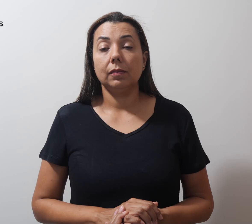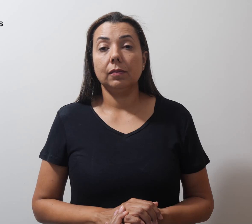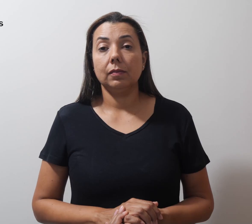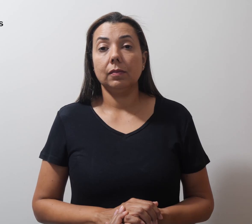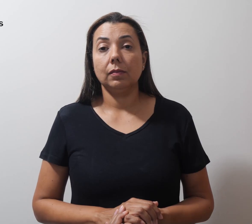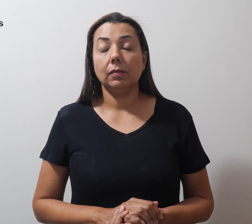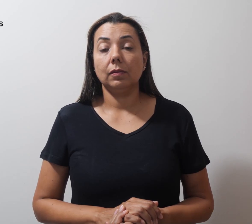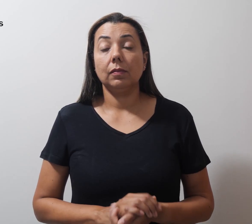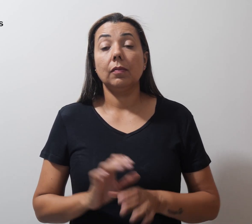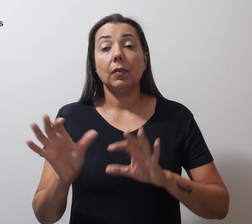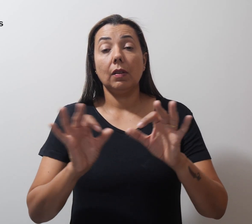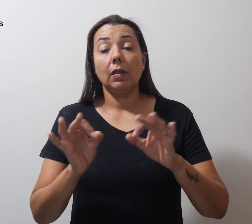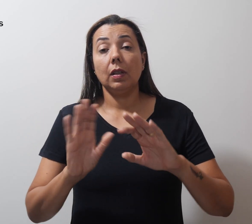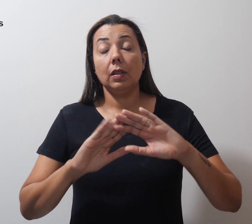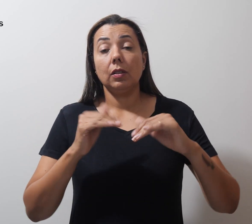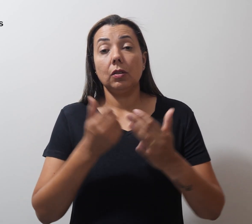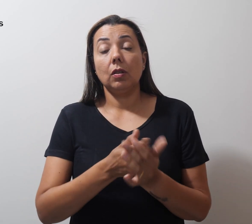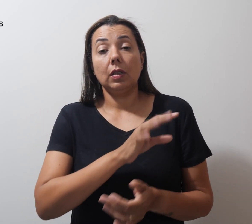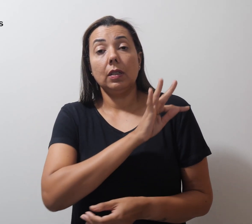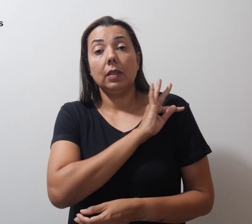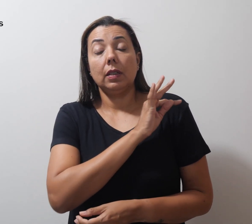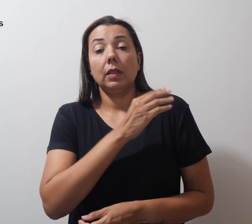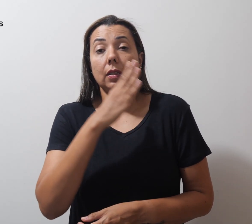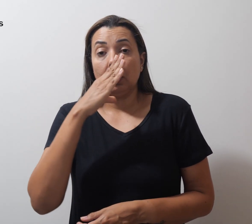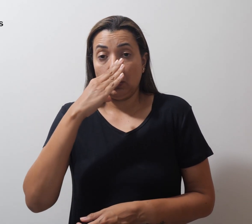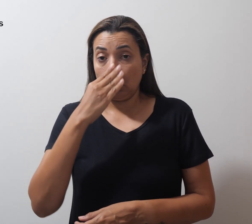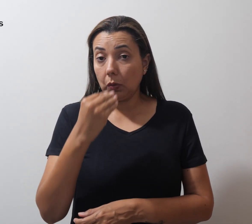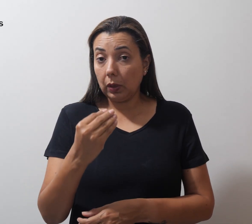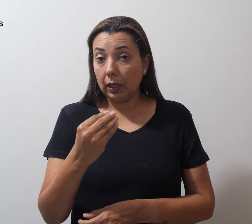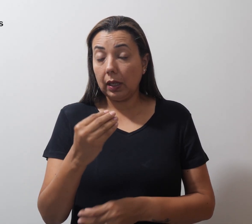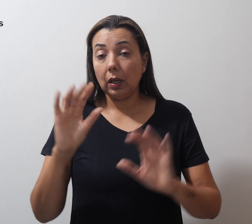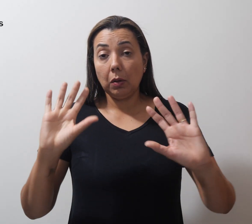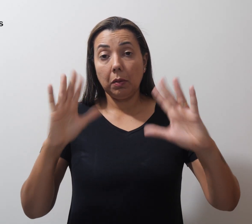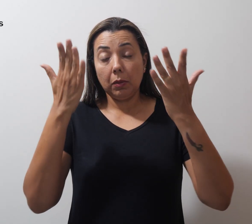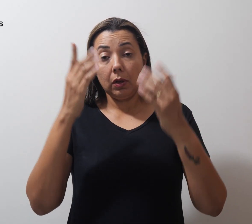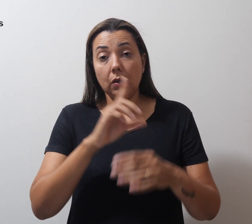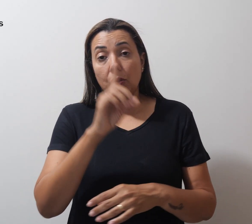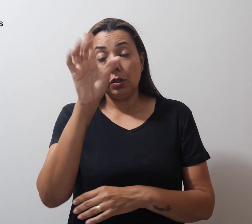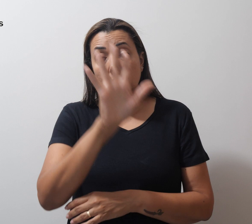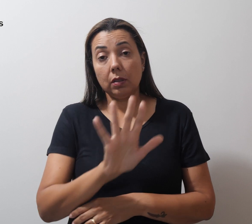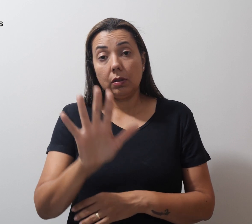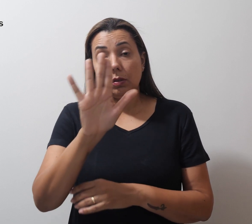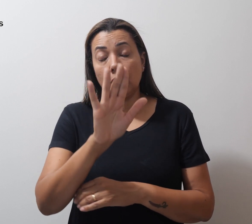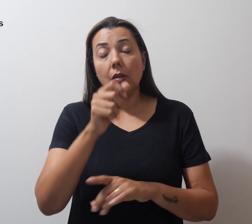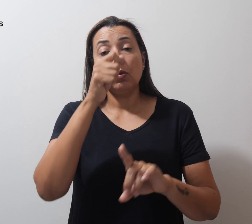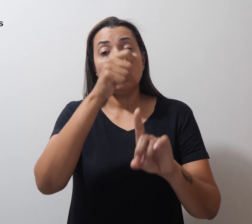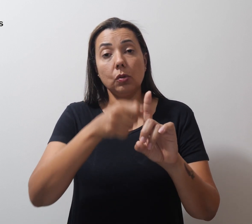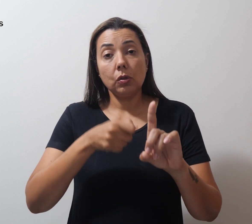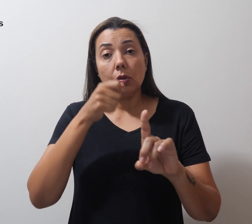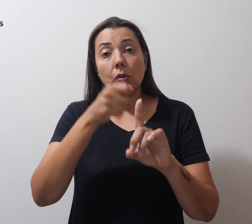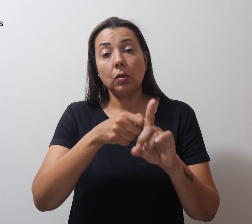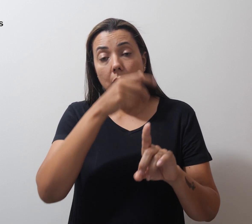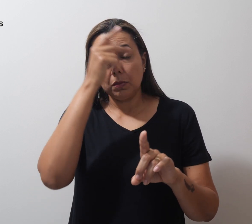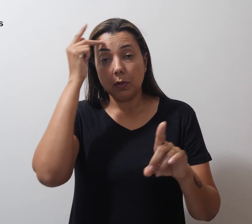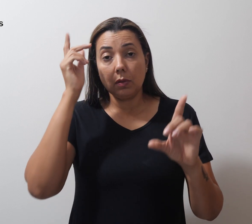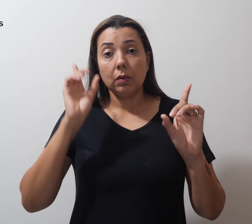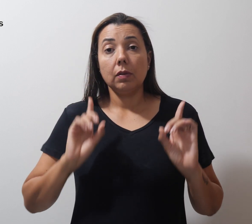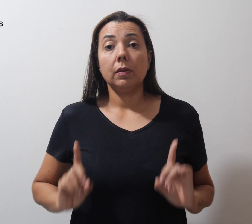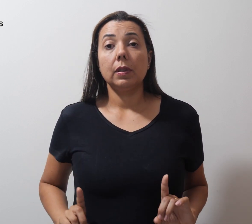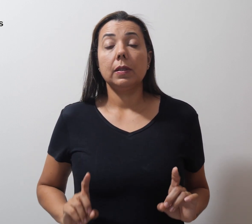Evento na Escola Técnica do Guará celebra o Dia Nacional de Luta da Pessoa com Deficiência.